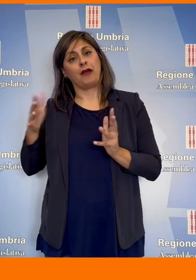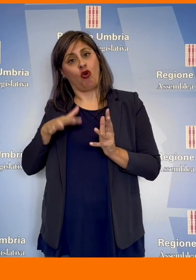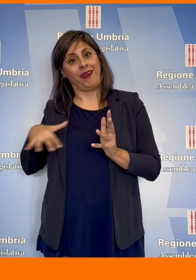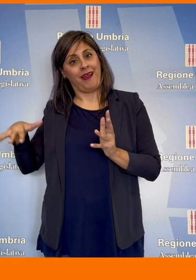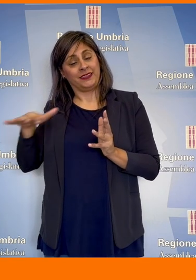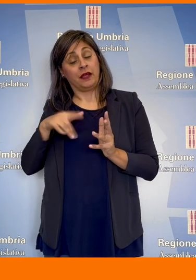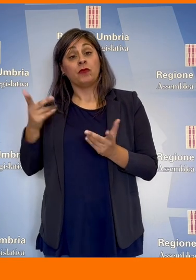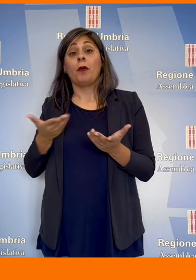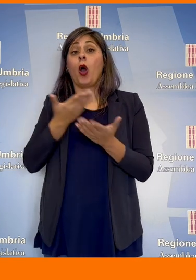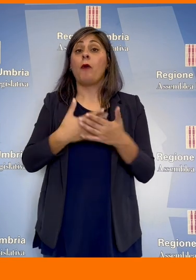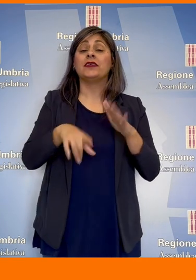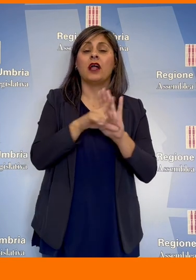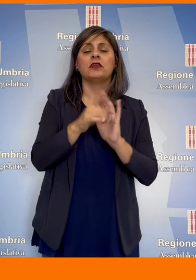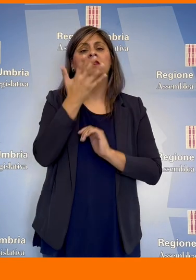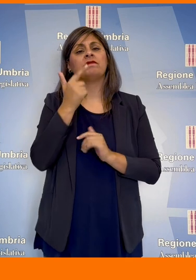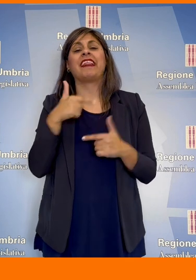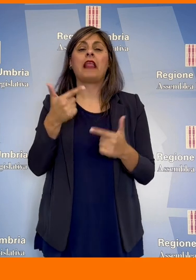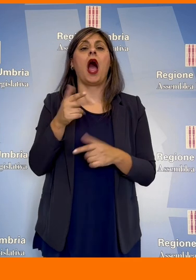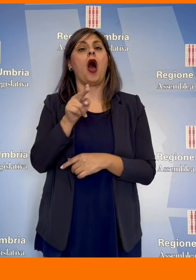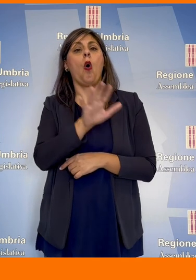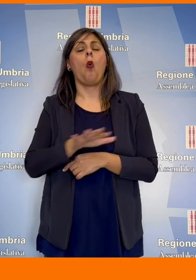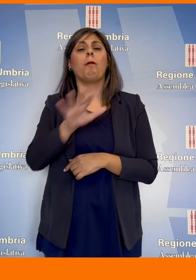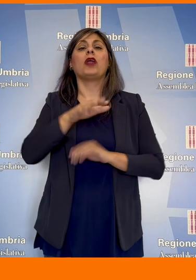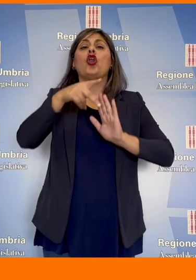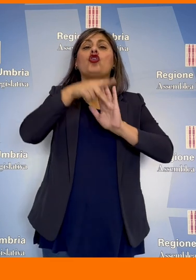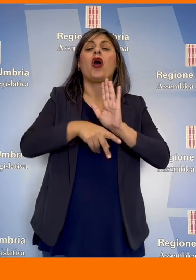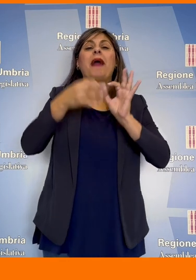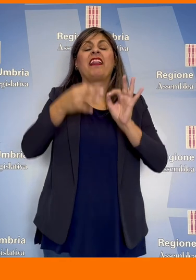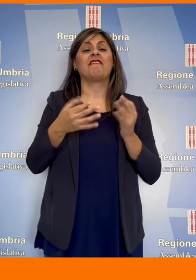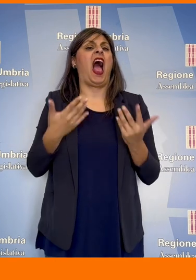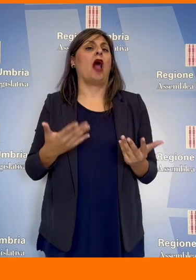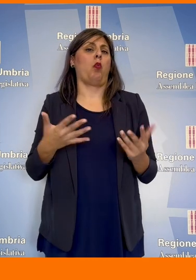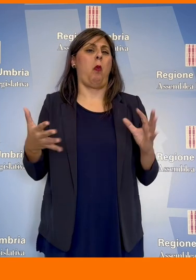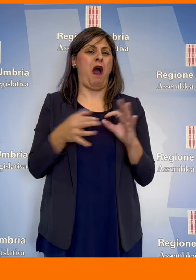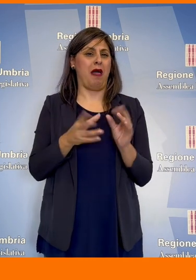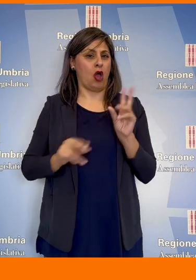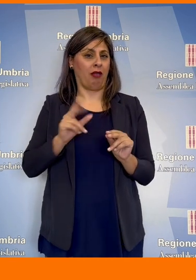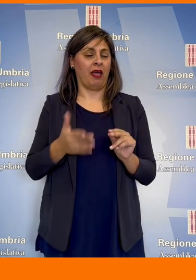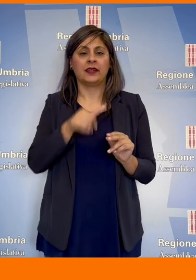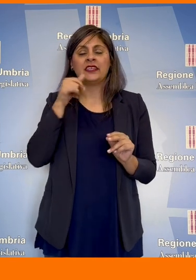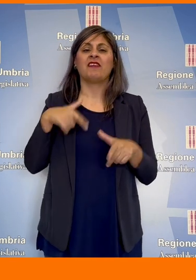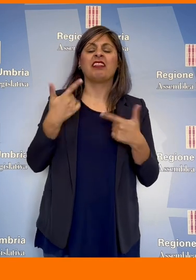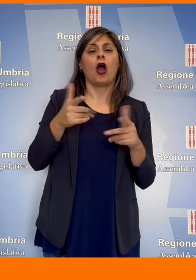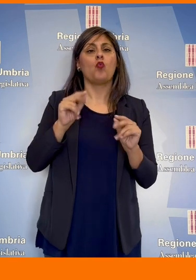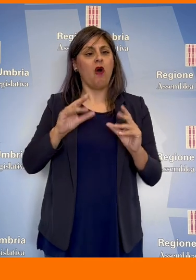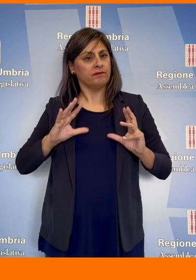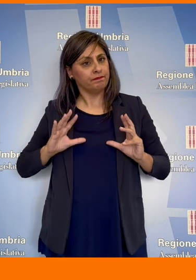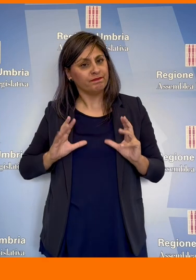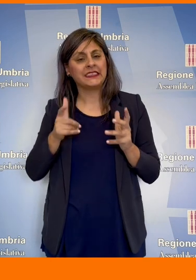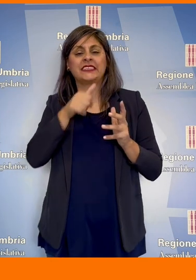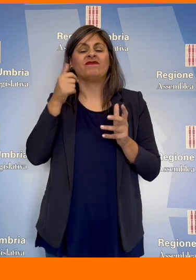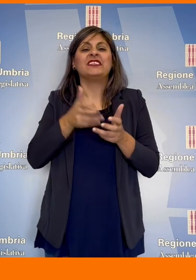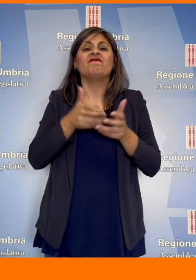maggioranza una proposta di legge che vuole dare all'Umbria una normativa al passo coi tempi e punta a fornire un nuovo impulso allo